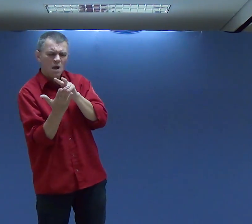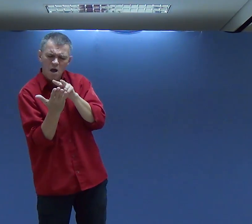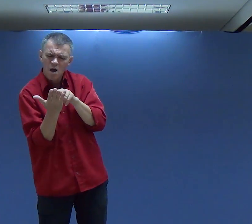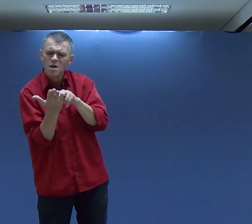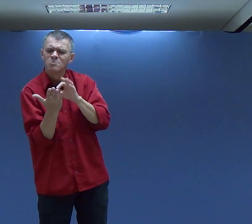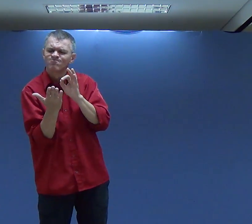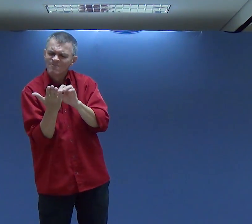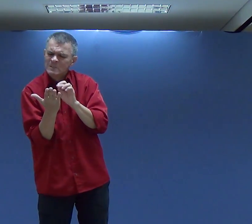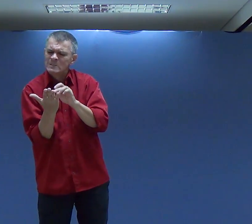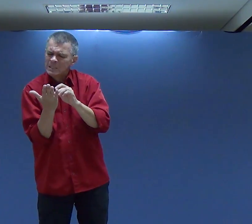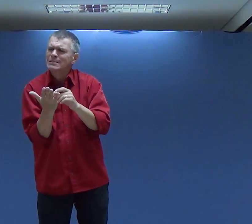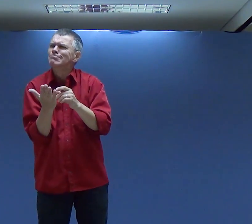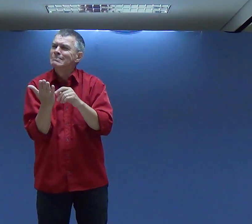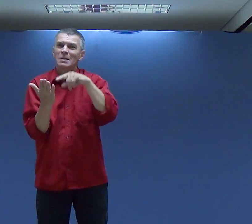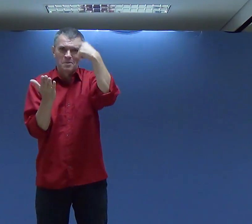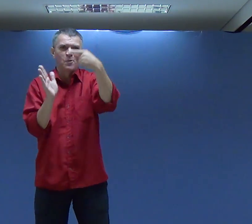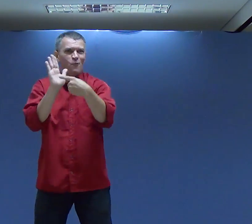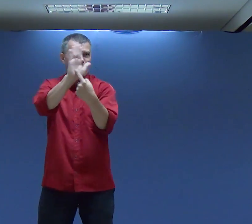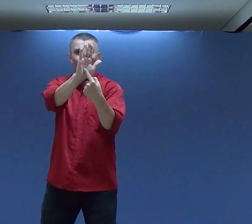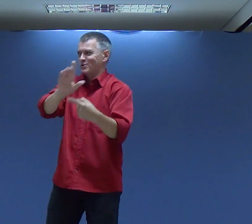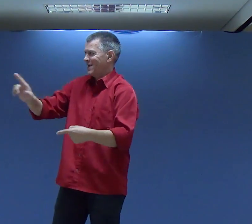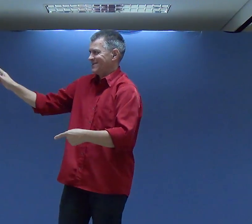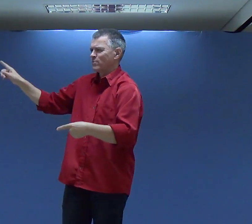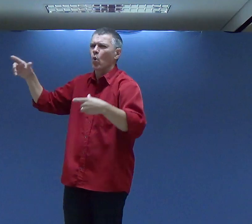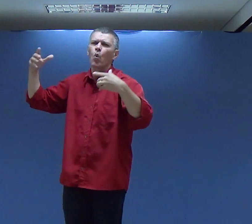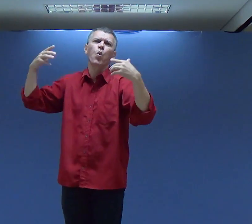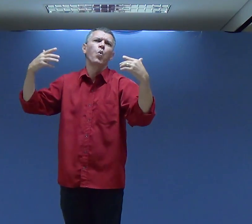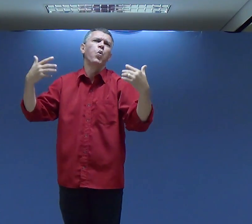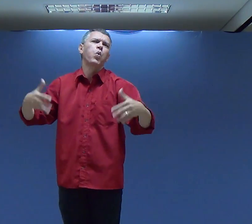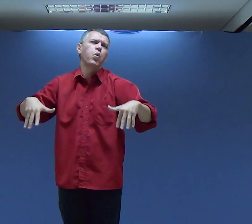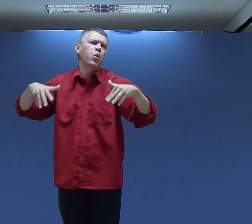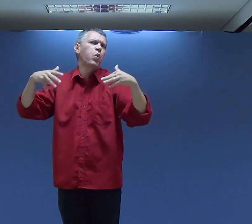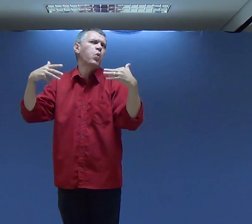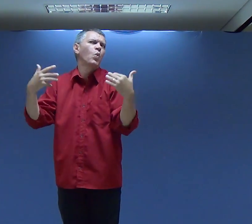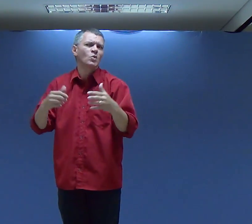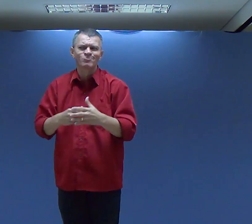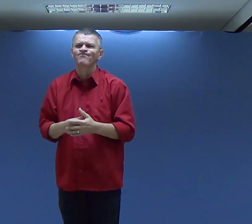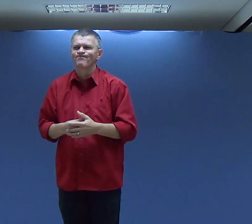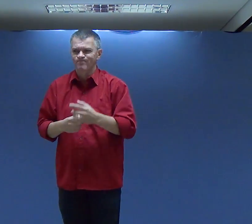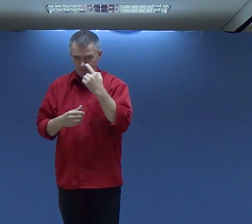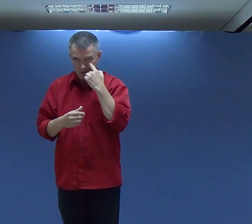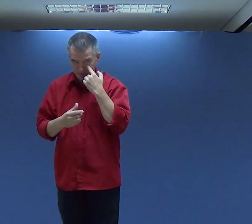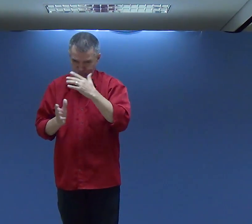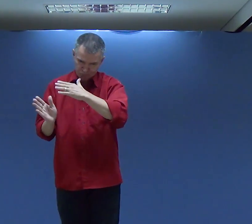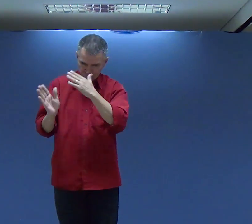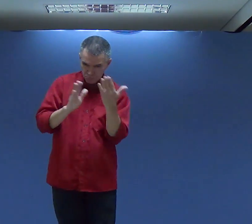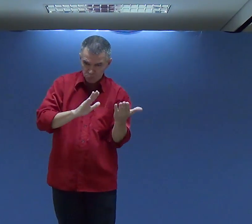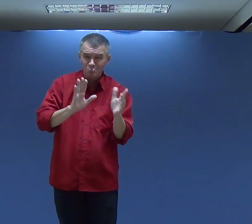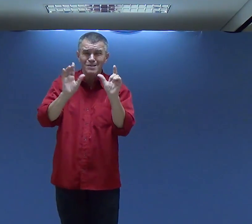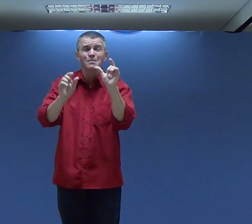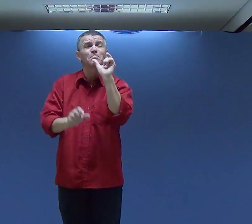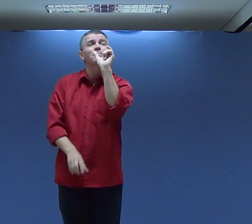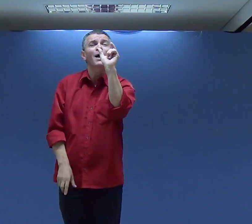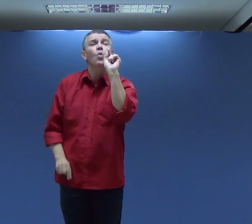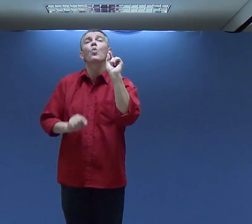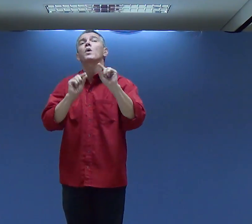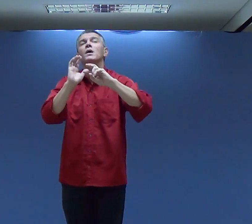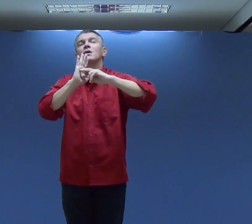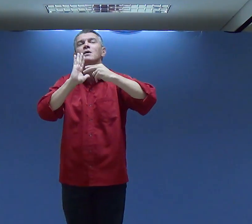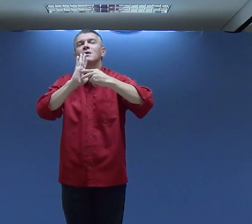Que impactante Que perfeito Vou mostrar para vocês Algo tremendo Conseguem entender O que